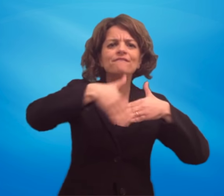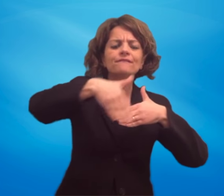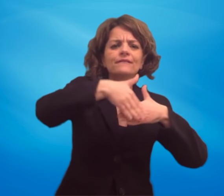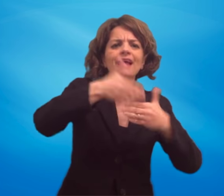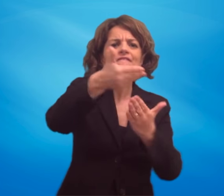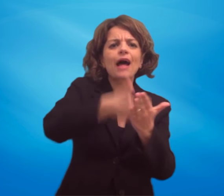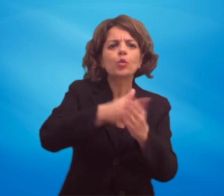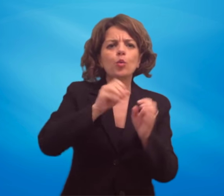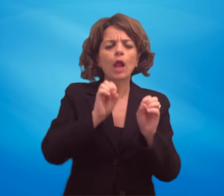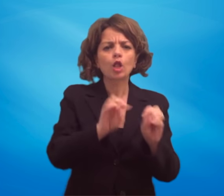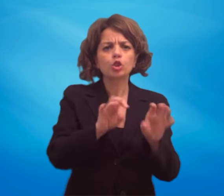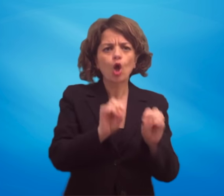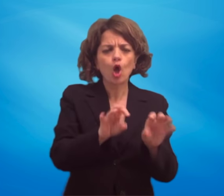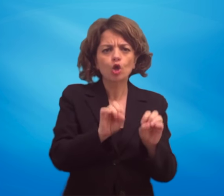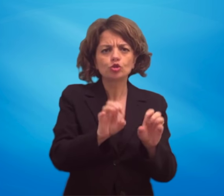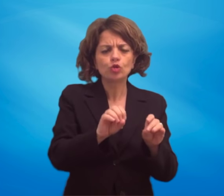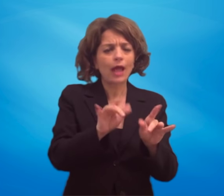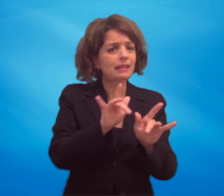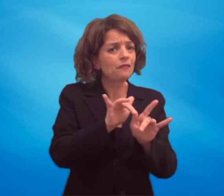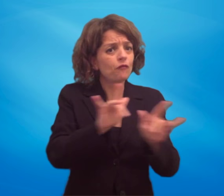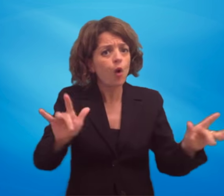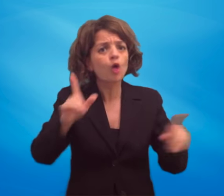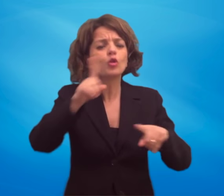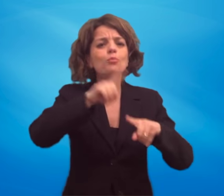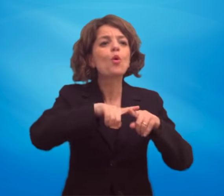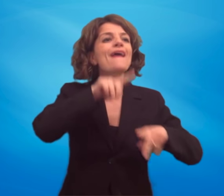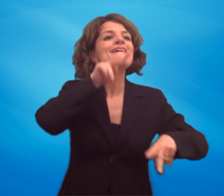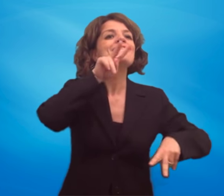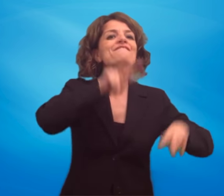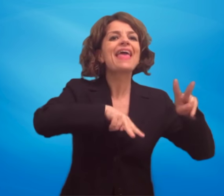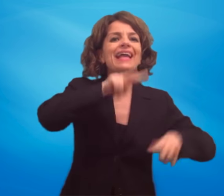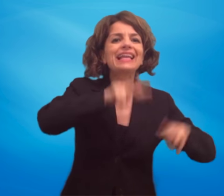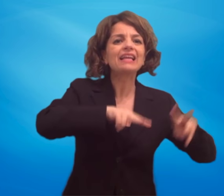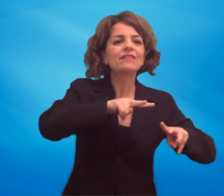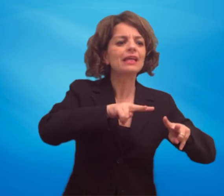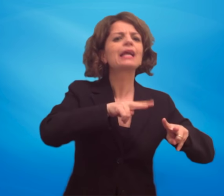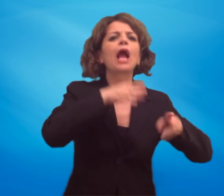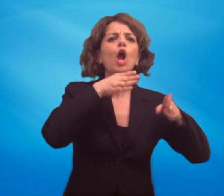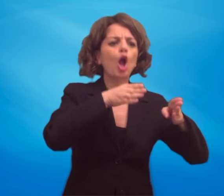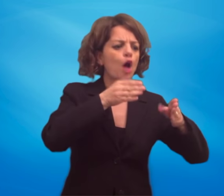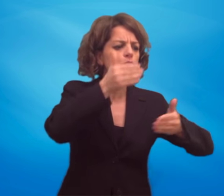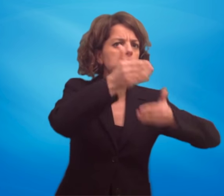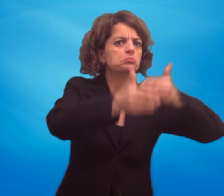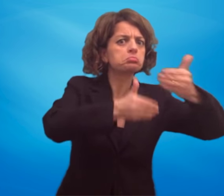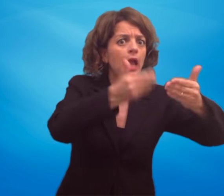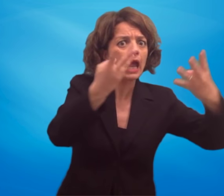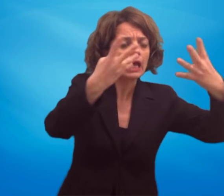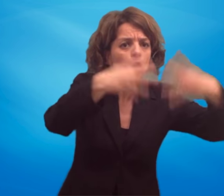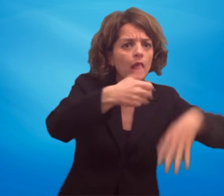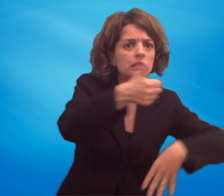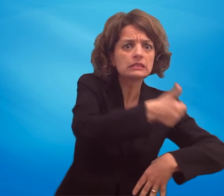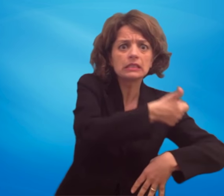e senza verifica in merito all'effettiva regolare effettuazione dei corsi. 6.